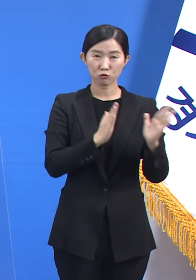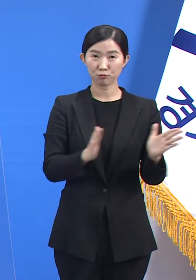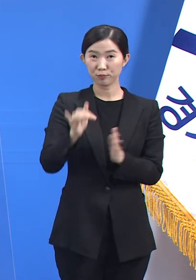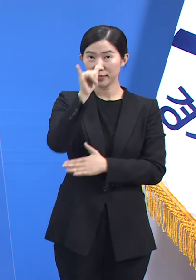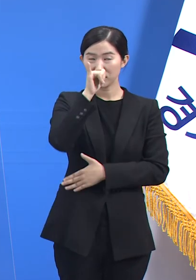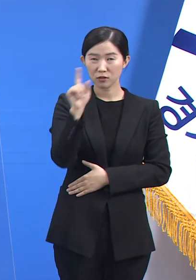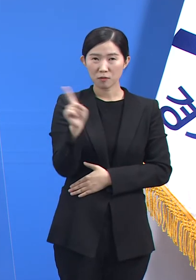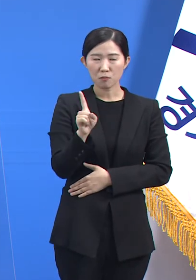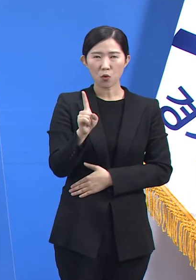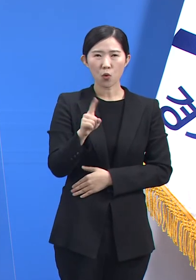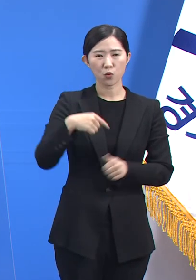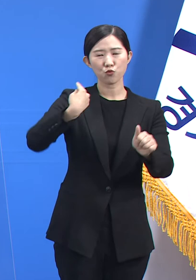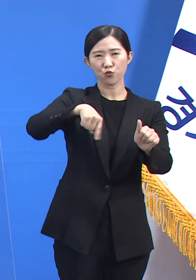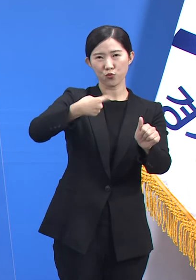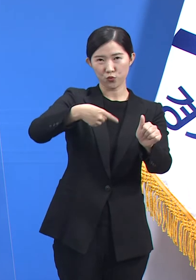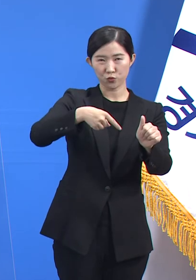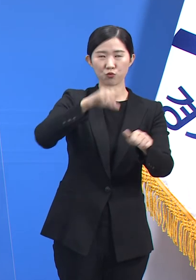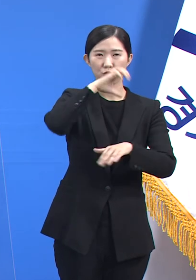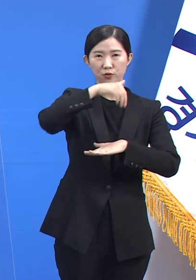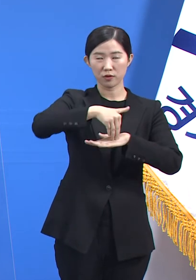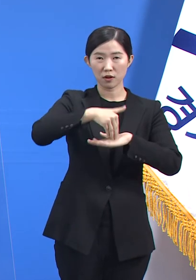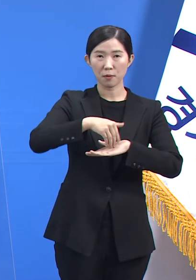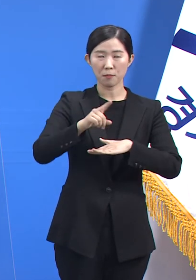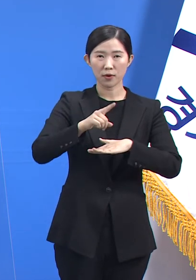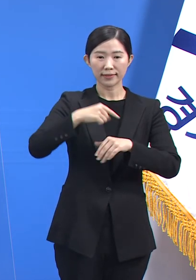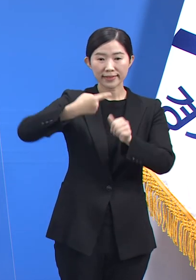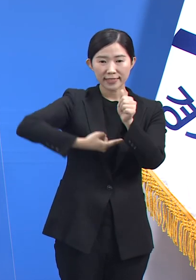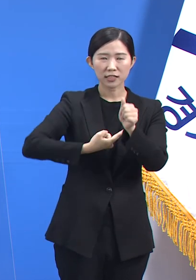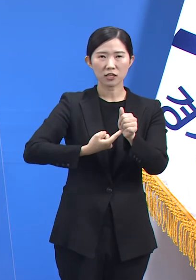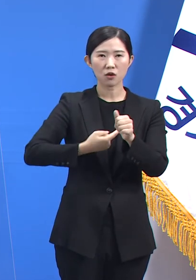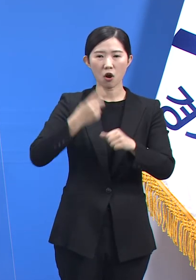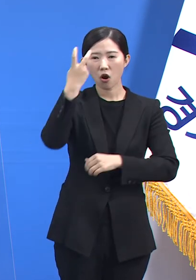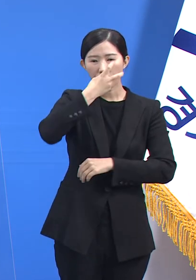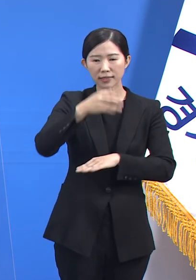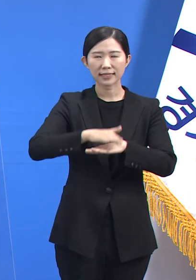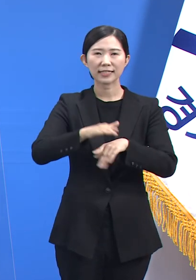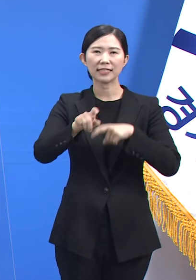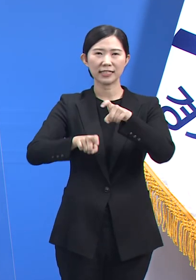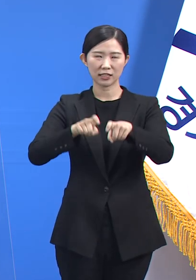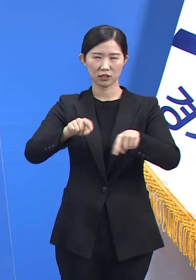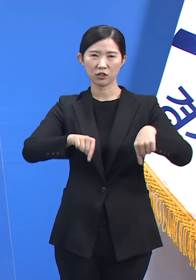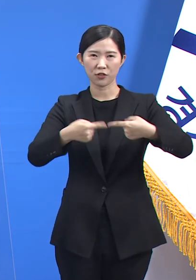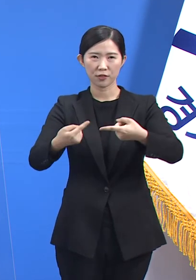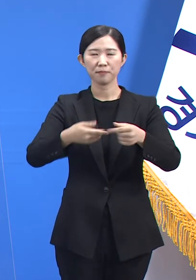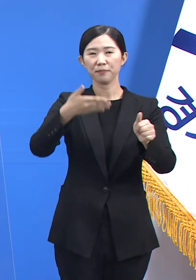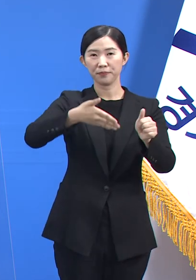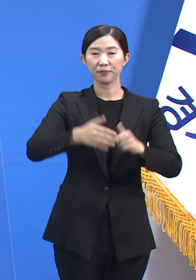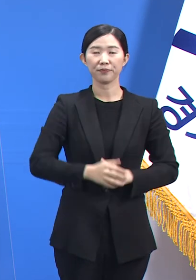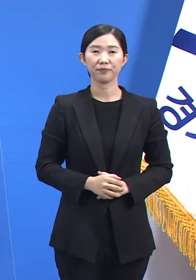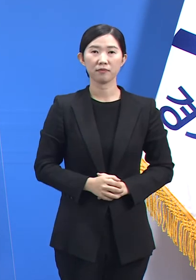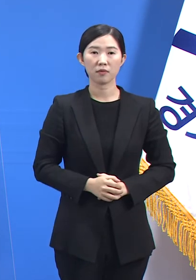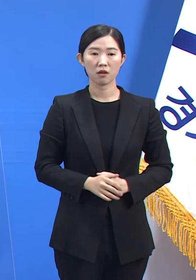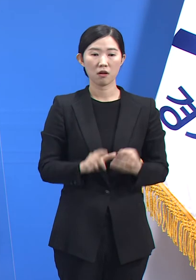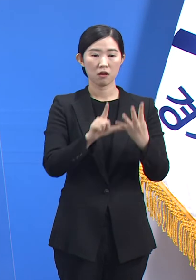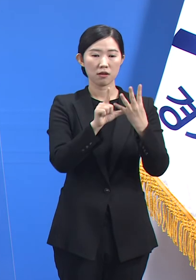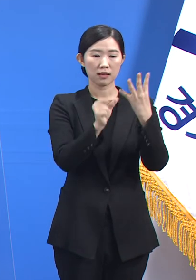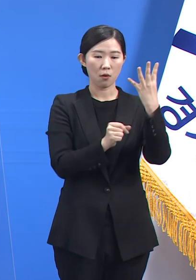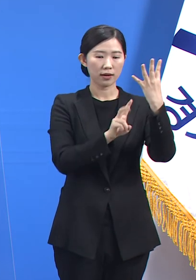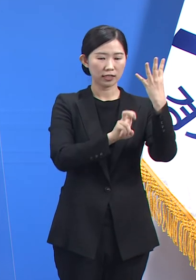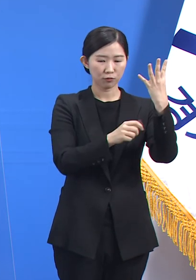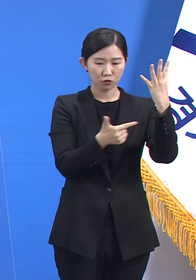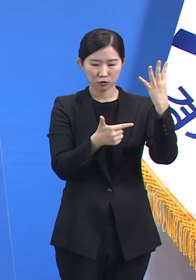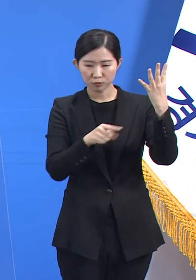인식을 개선하고 실천력을 강화하는 것입니다. 도는 4월 26일부터 28일 동안